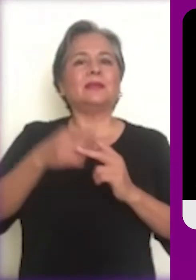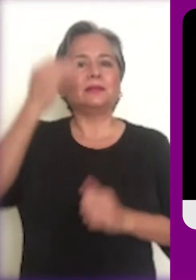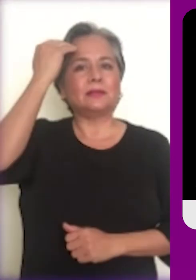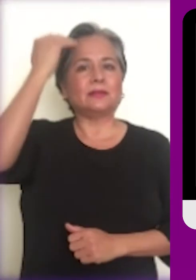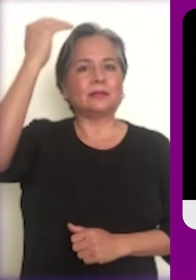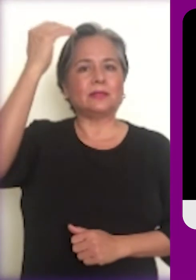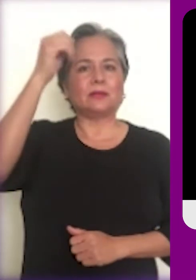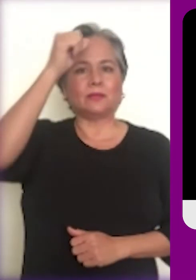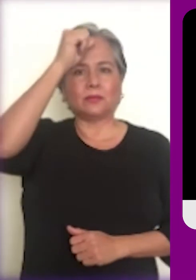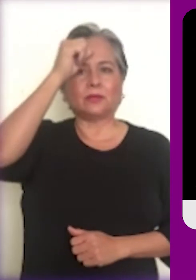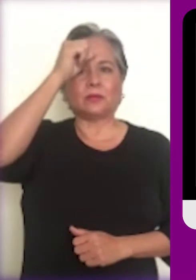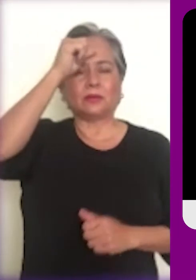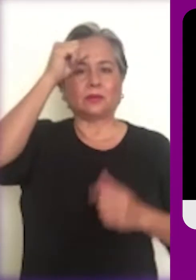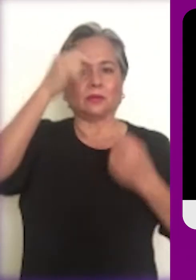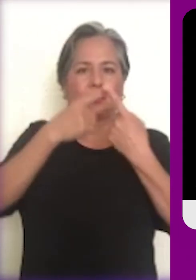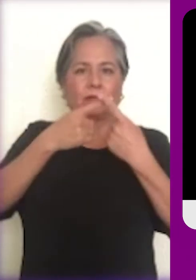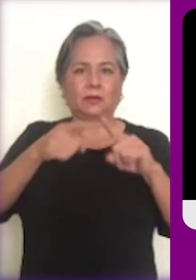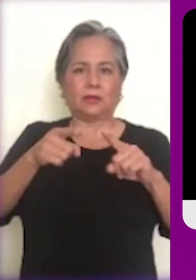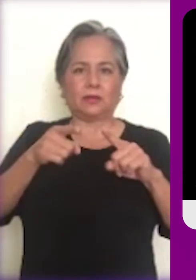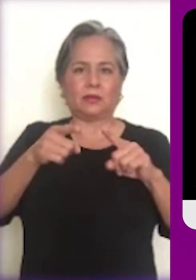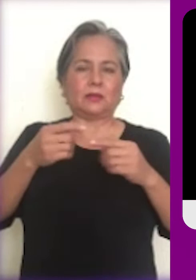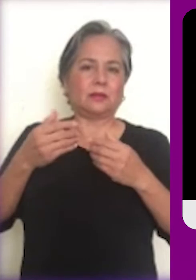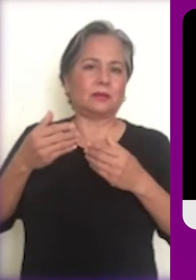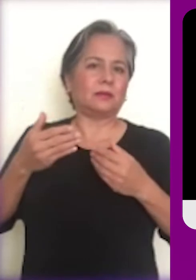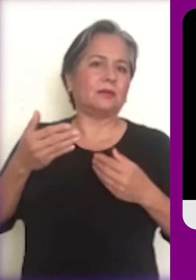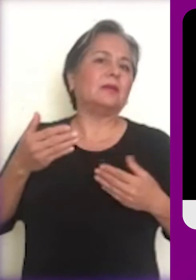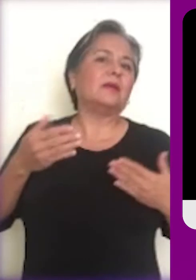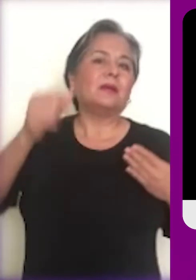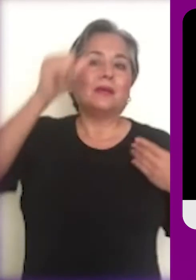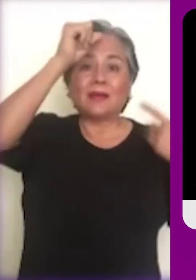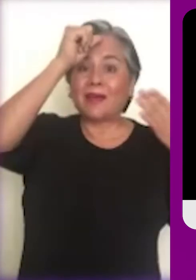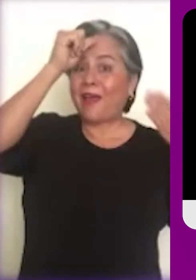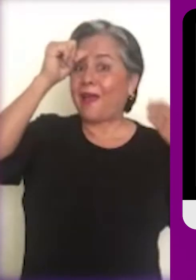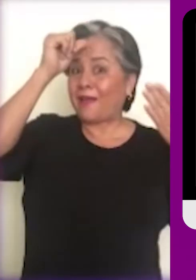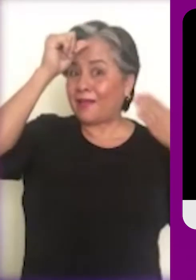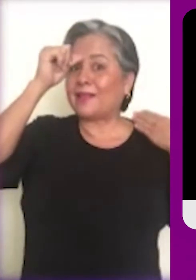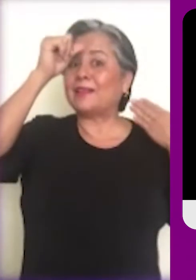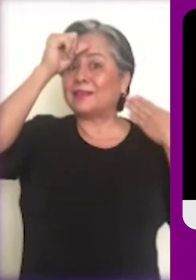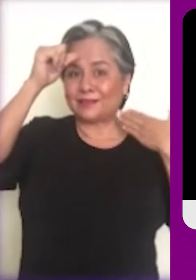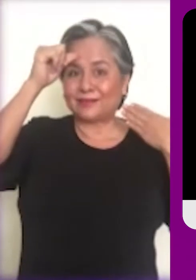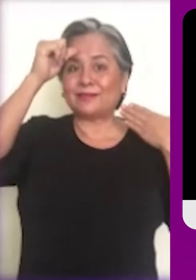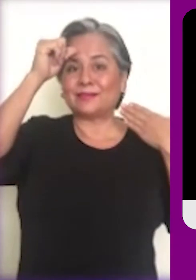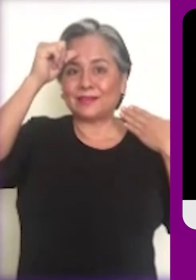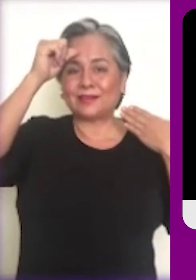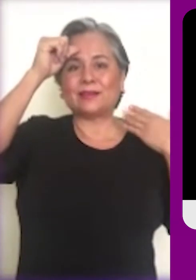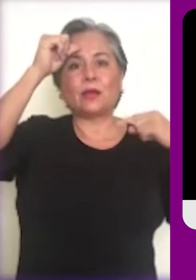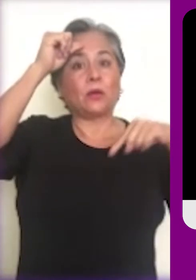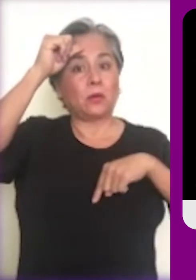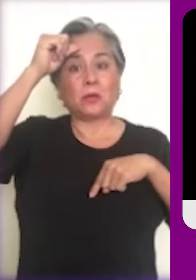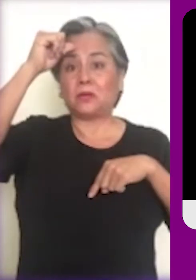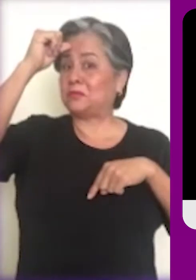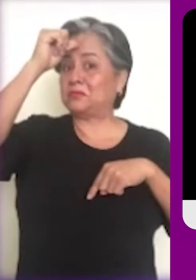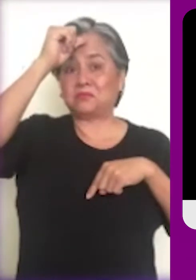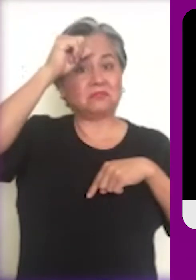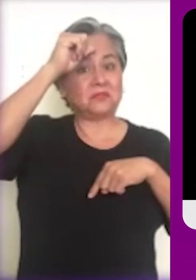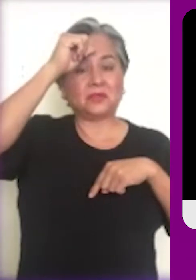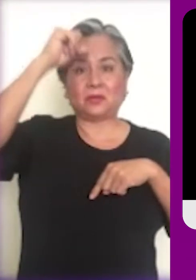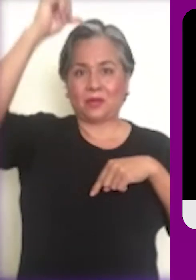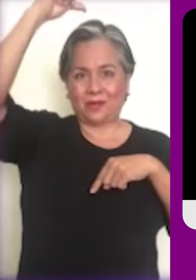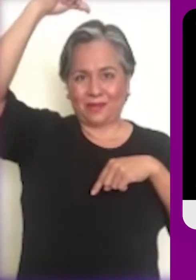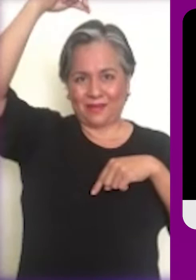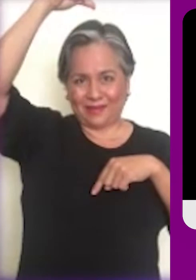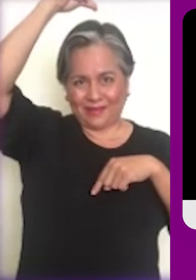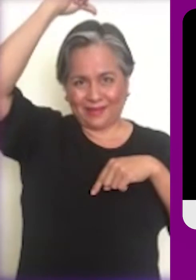Iniciamos ahora de un modo especial, la cuaresma. Con la ceniza, quizás más